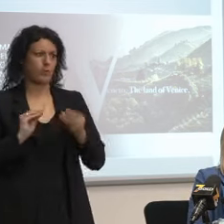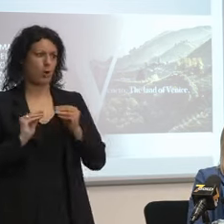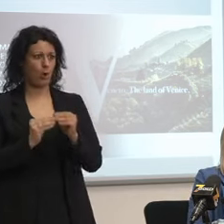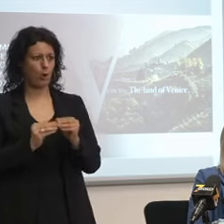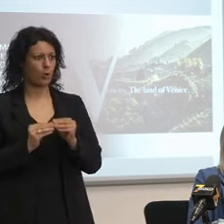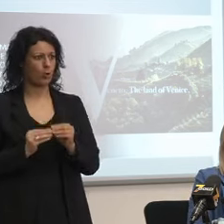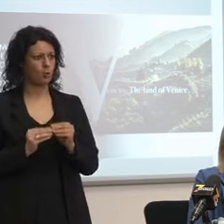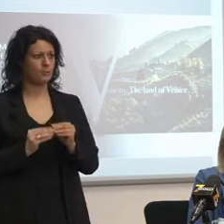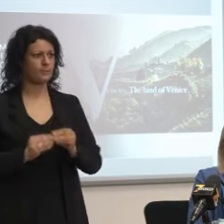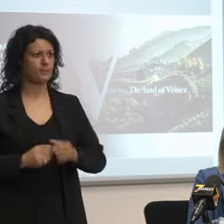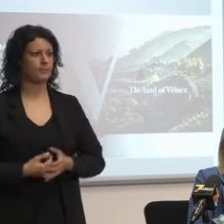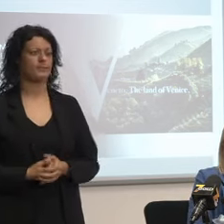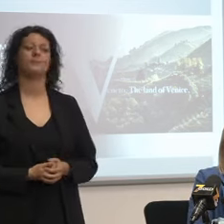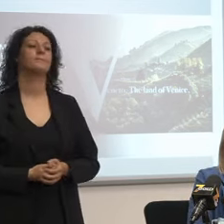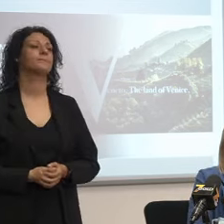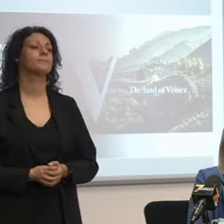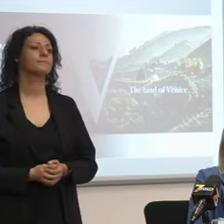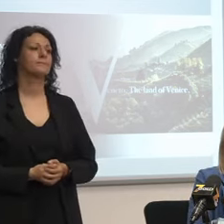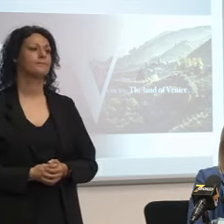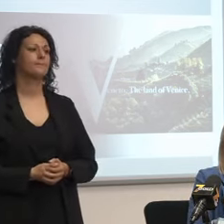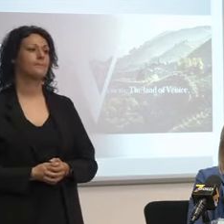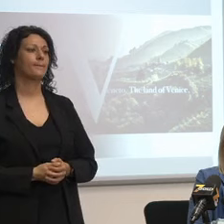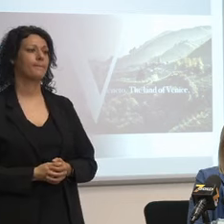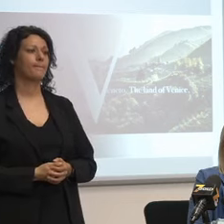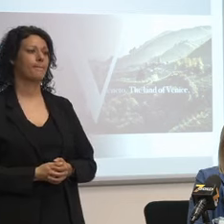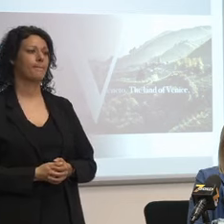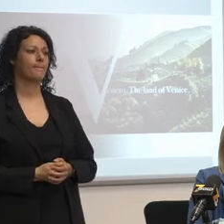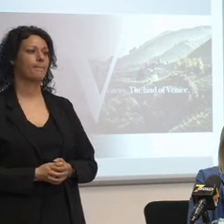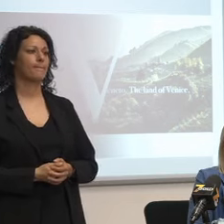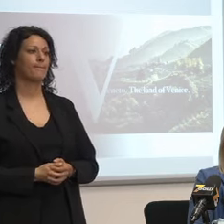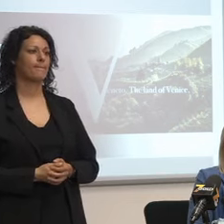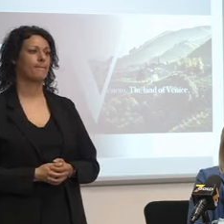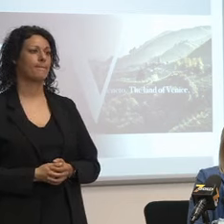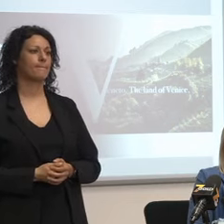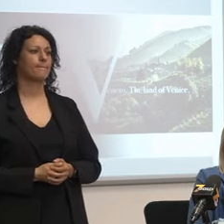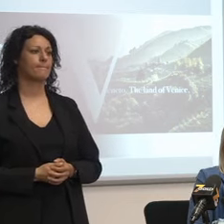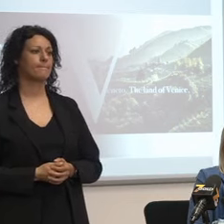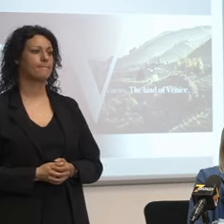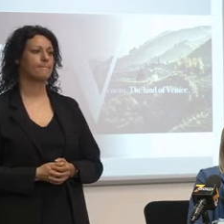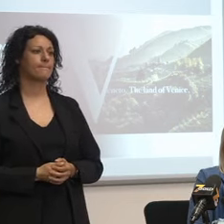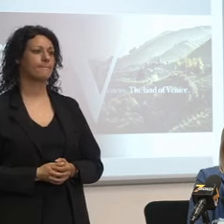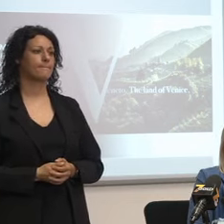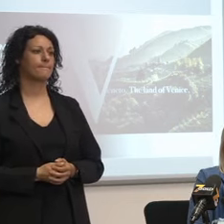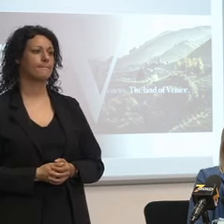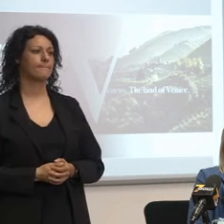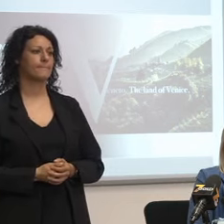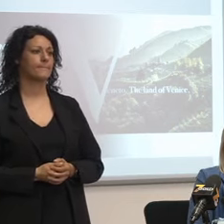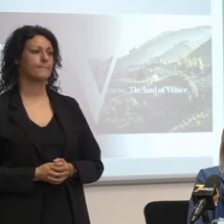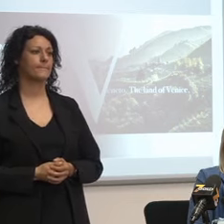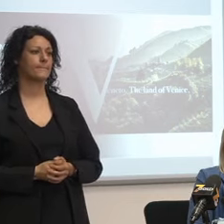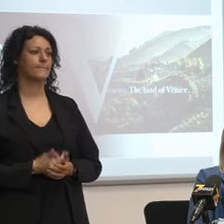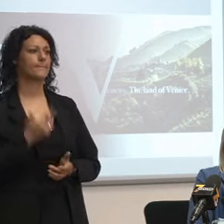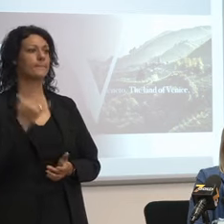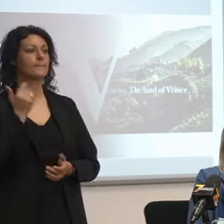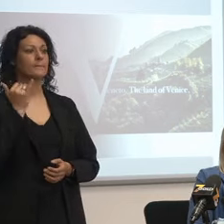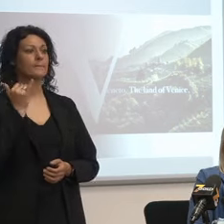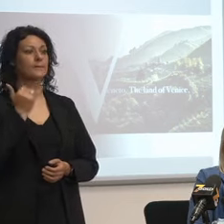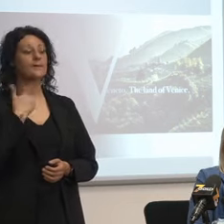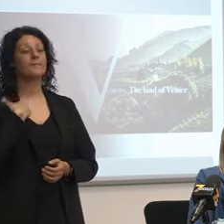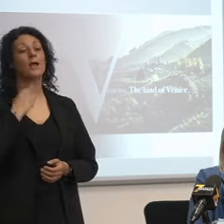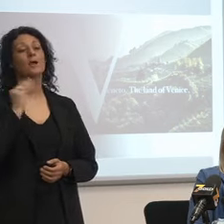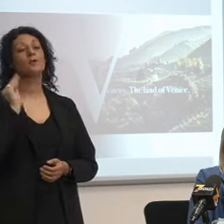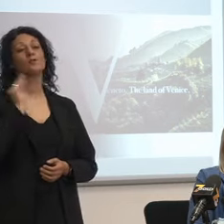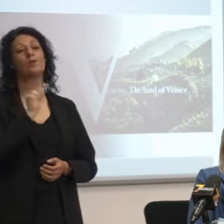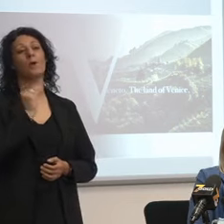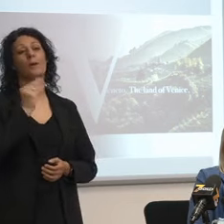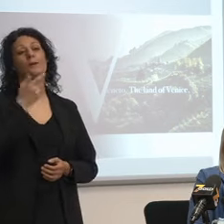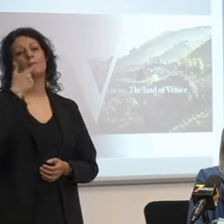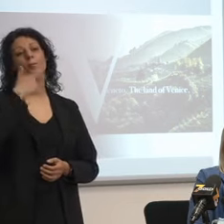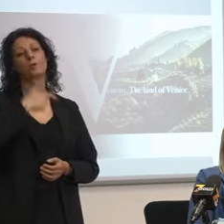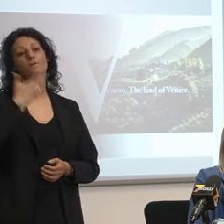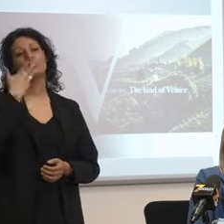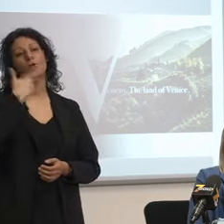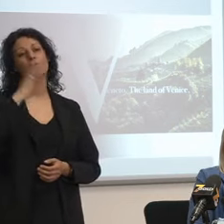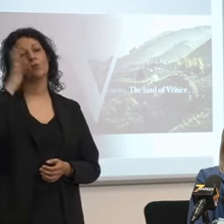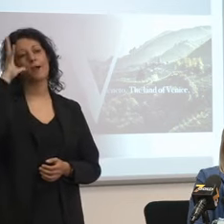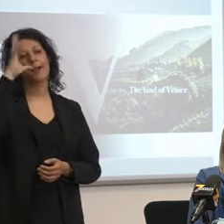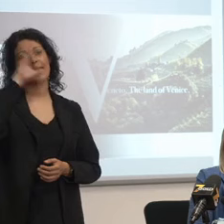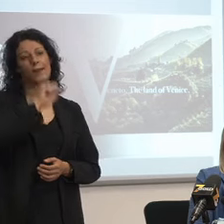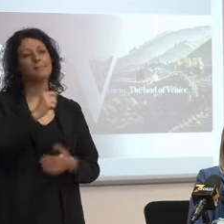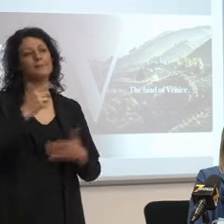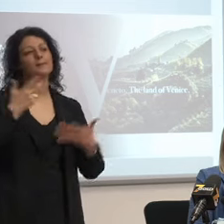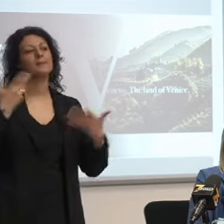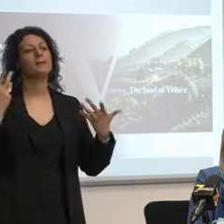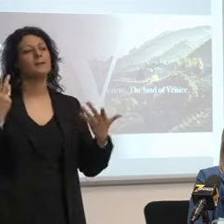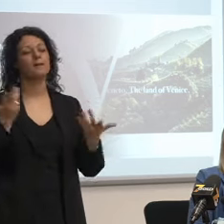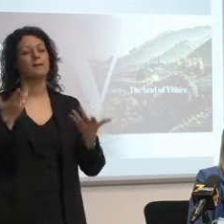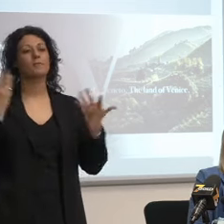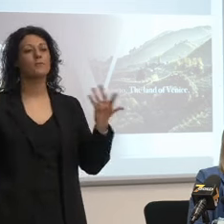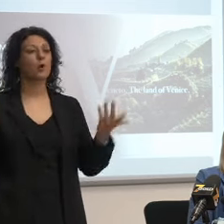non è la domanda era semplicemente perché volevo capire se a differenza di quello che era stato detto erano